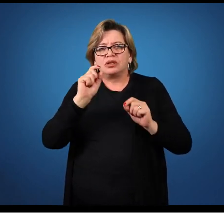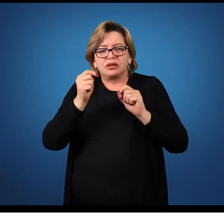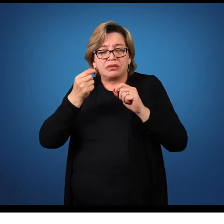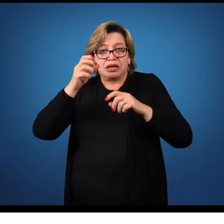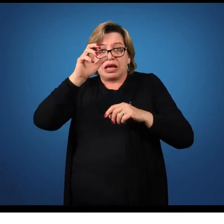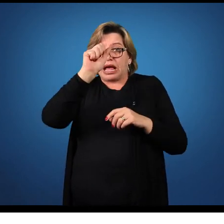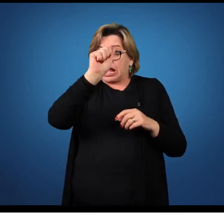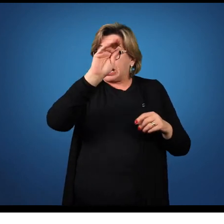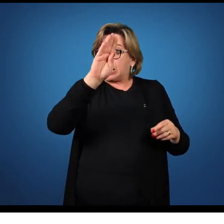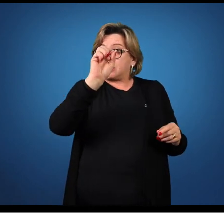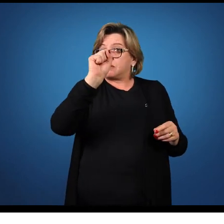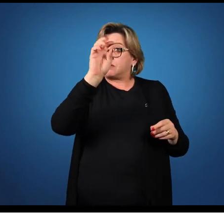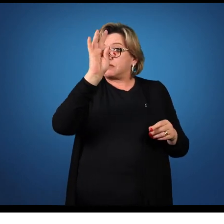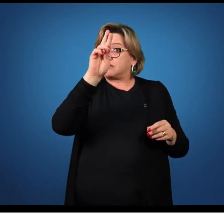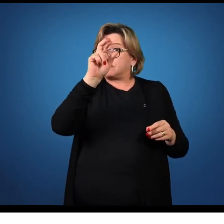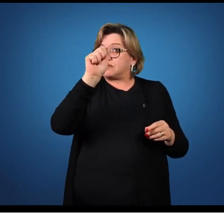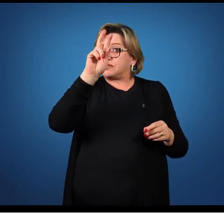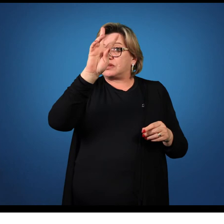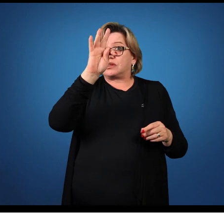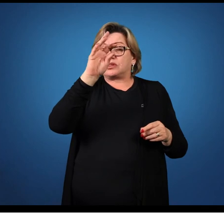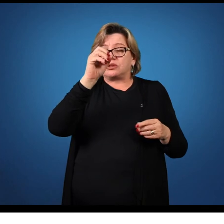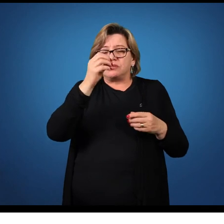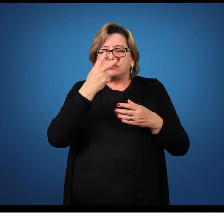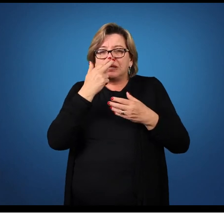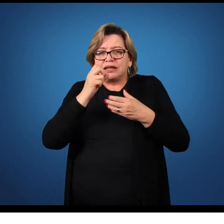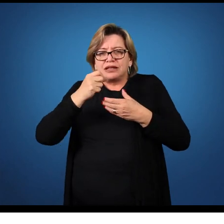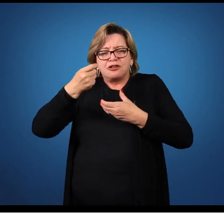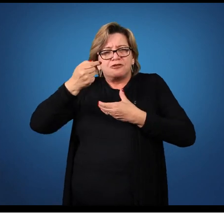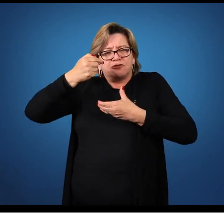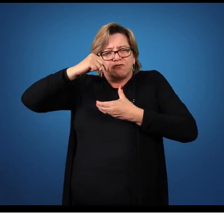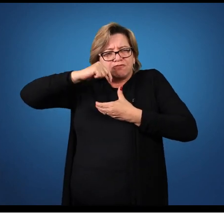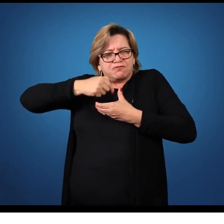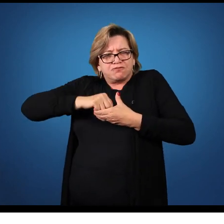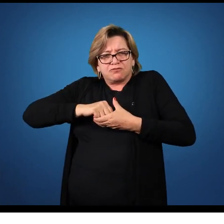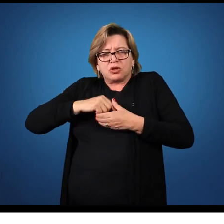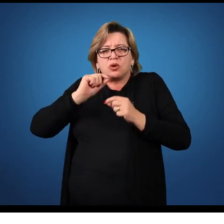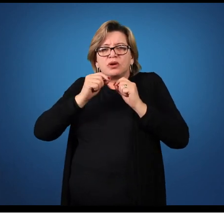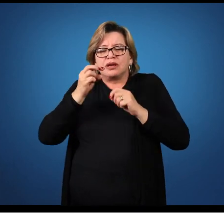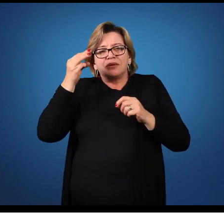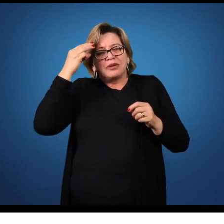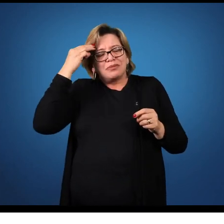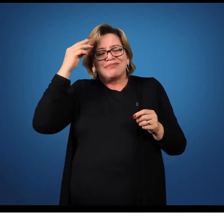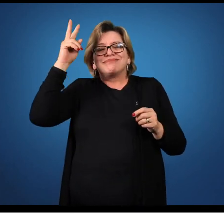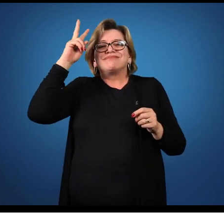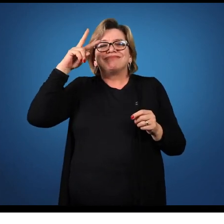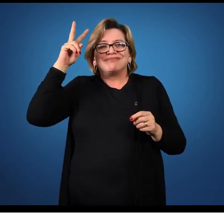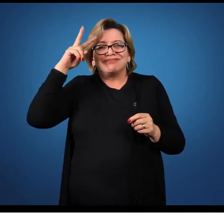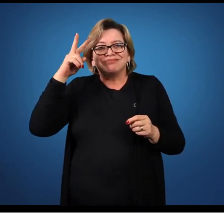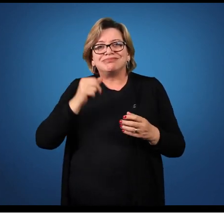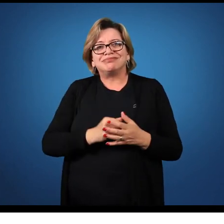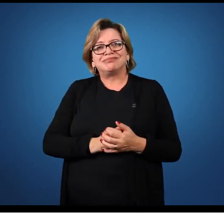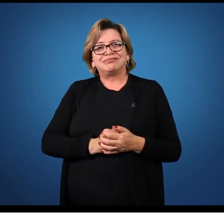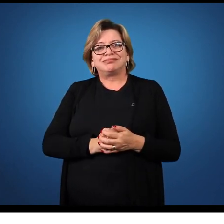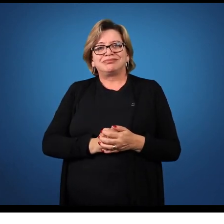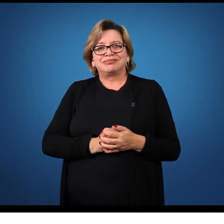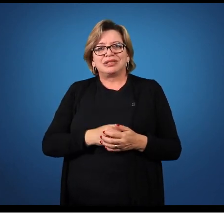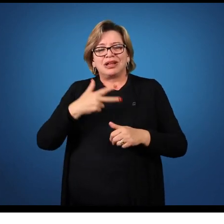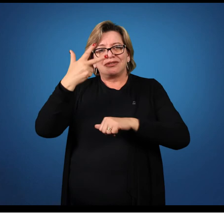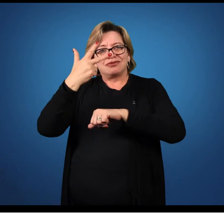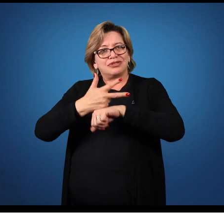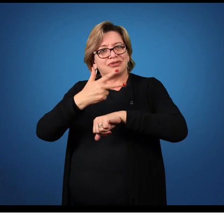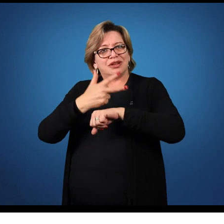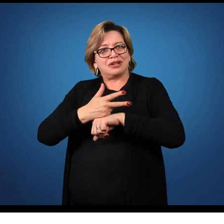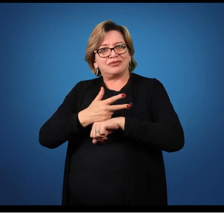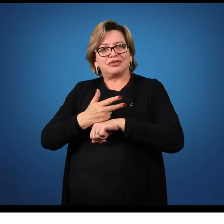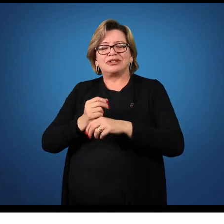aprofundar no subjetivo, no que a minha memória lembra quanto às imagens. Esta videoaula